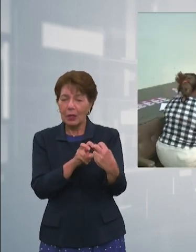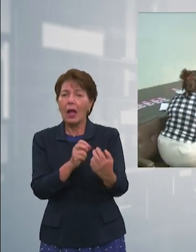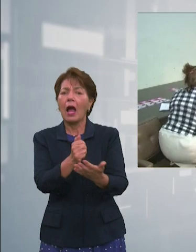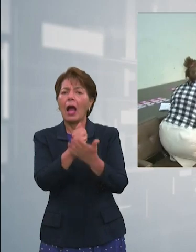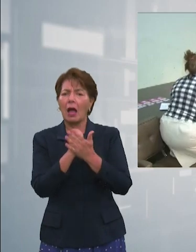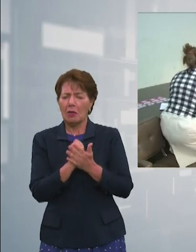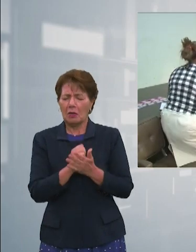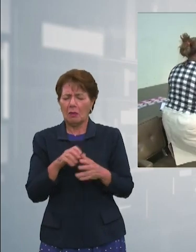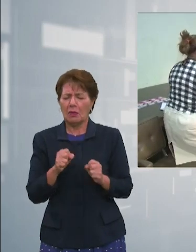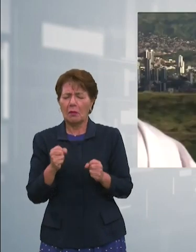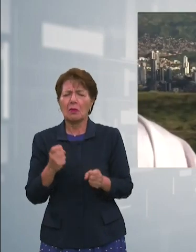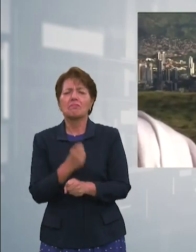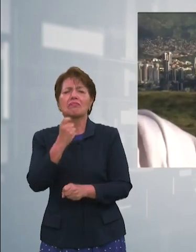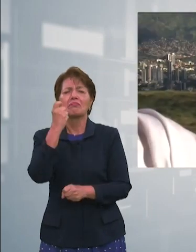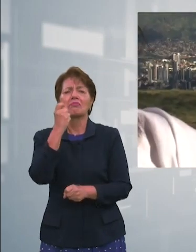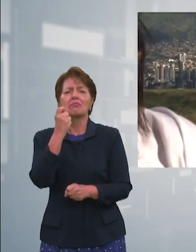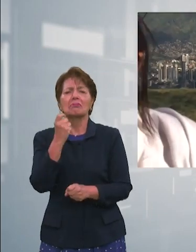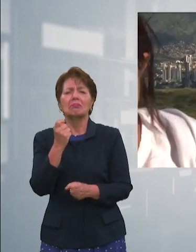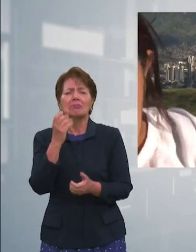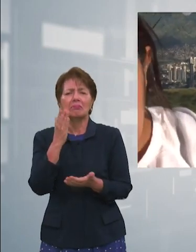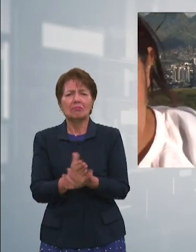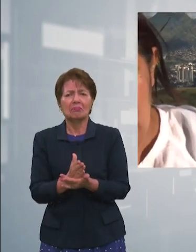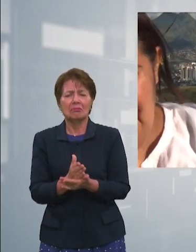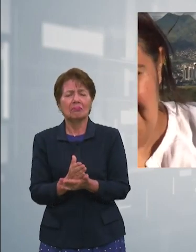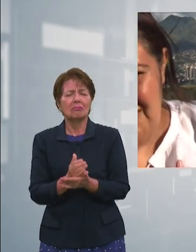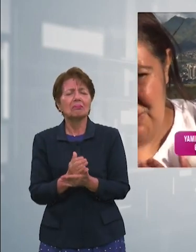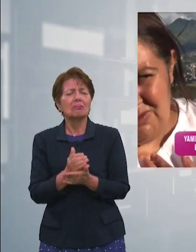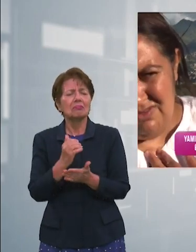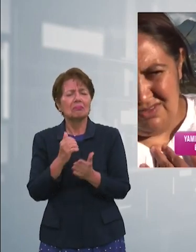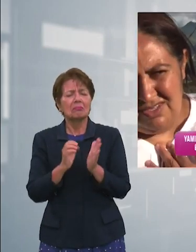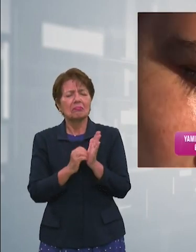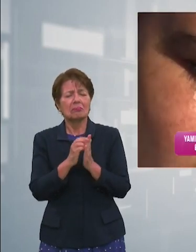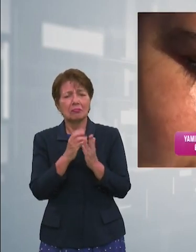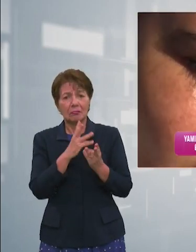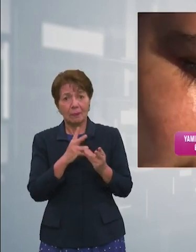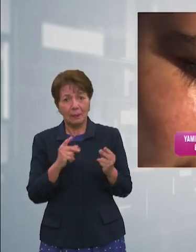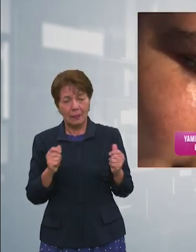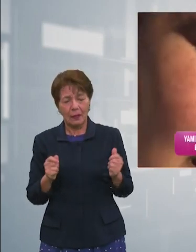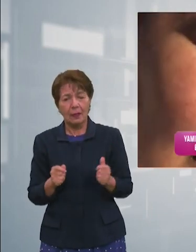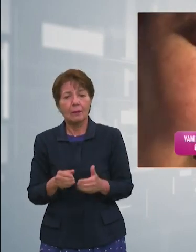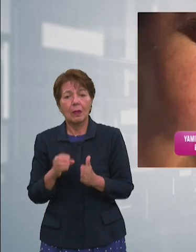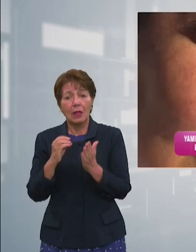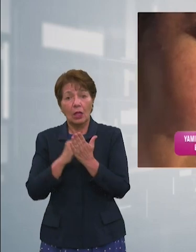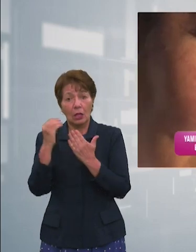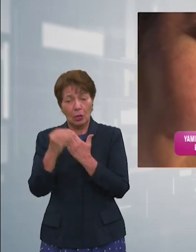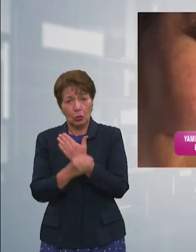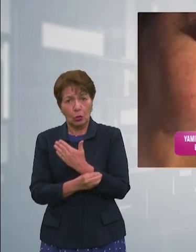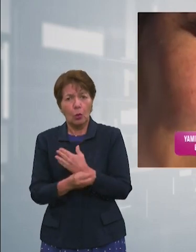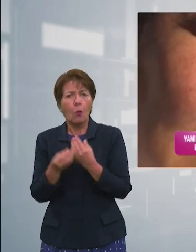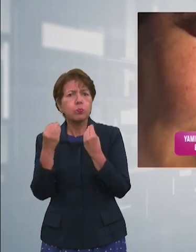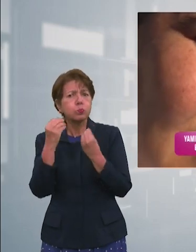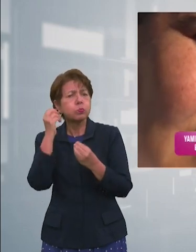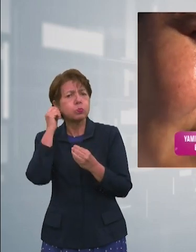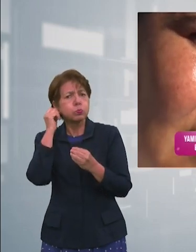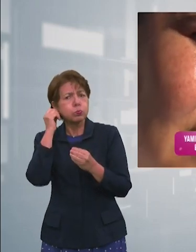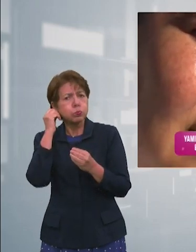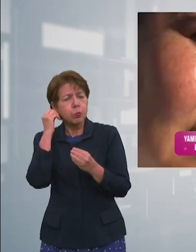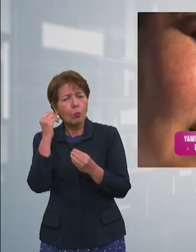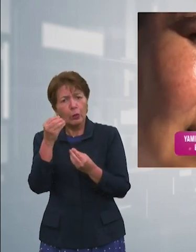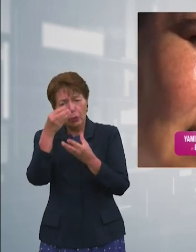agregó. Durante el mes de octubre conocimos varios testimonios de mujeres sobrevivientes de esta enfermedad. En esta ocasión